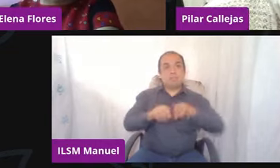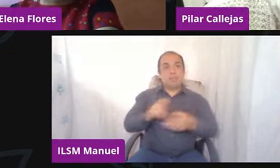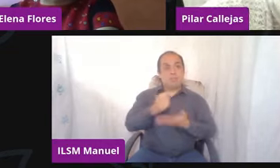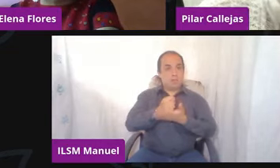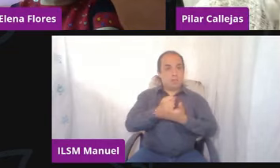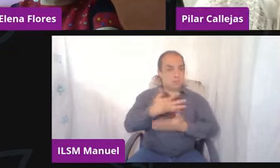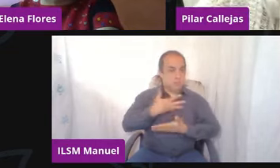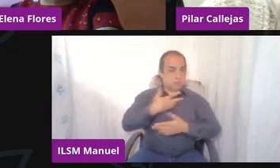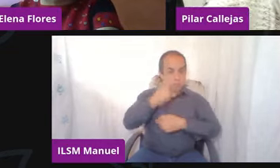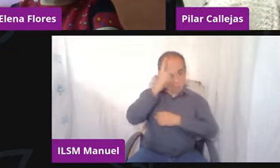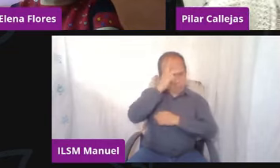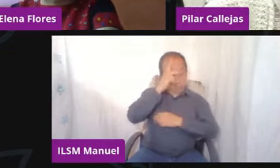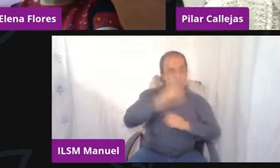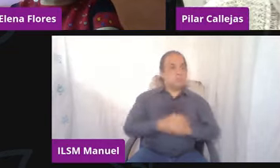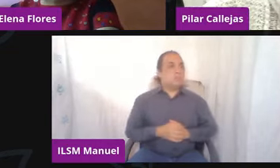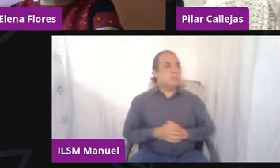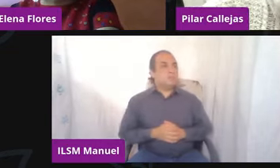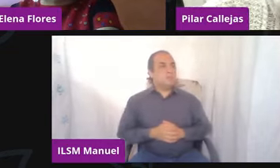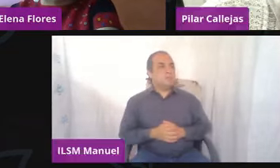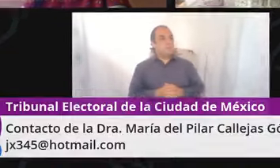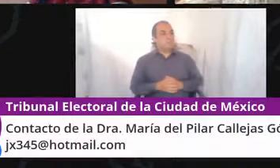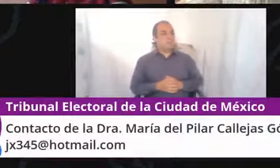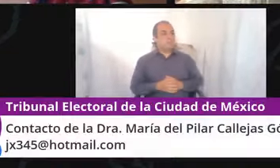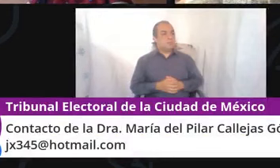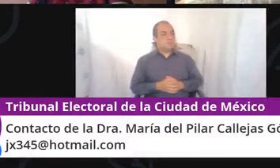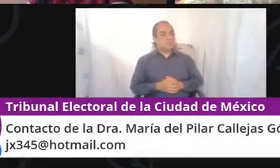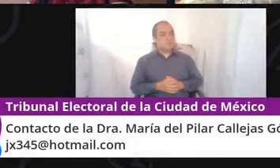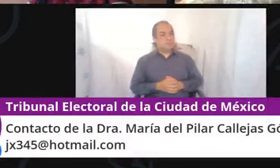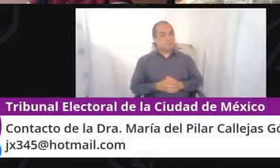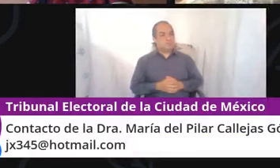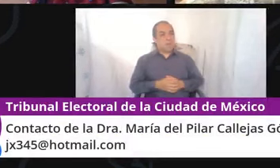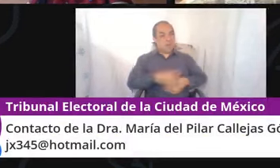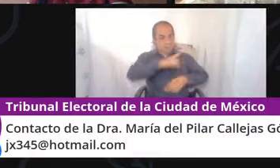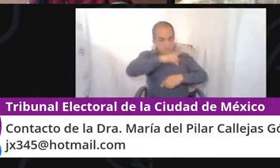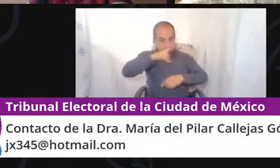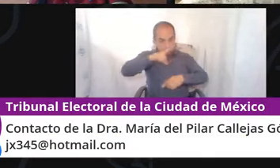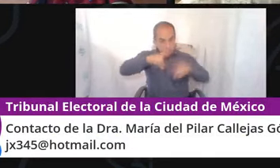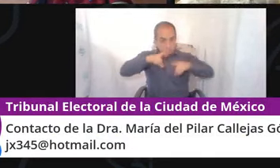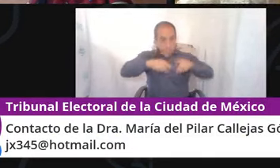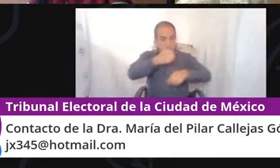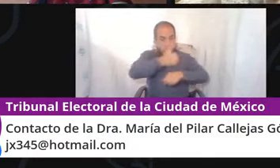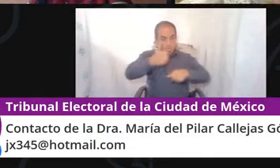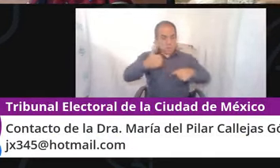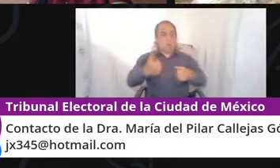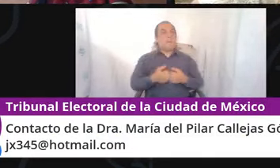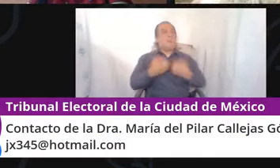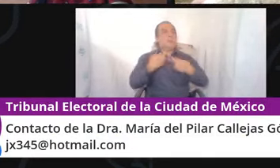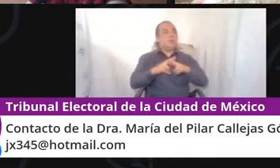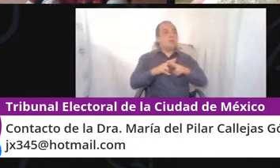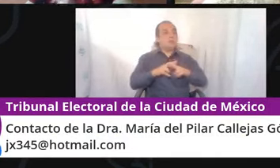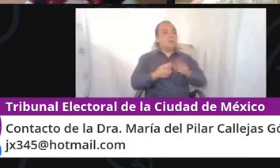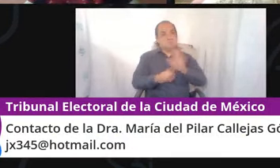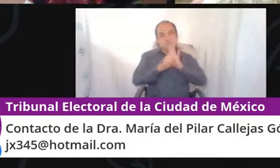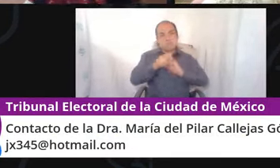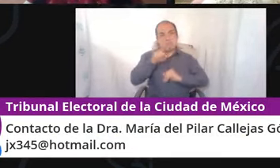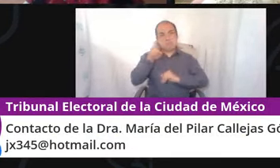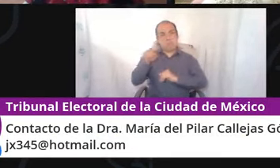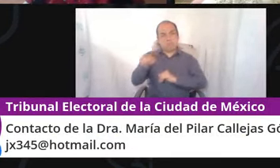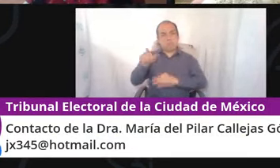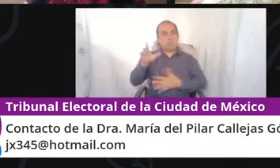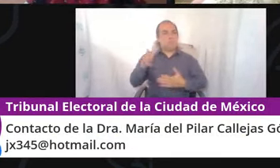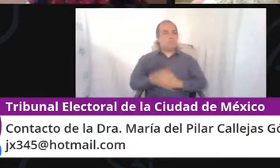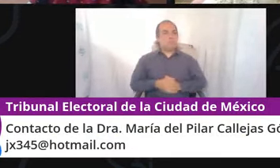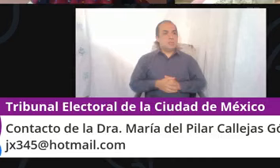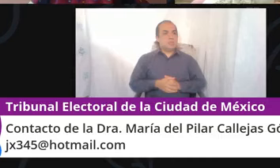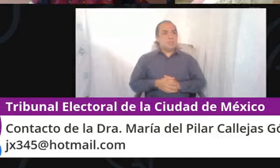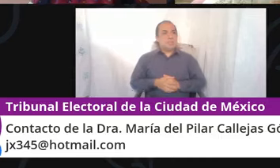Pues yo creo que bueno, ahí sí depende de cada docente, yo creo que si esta persona por ejemplo que ya